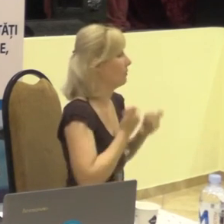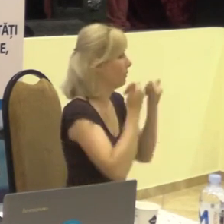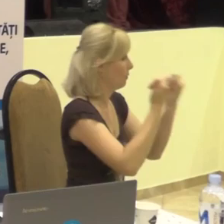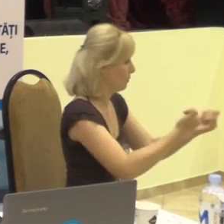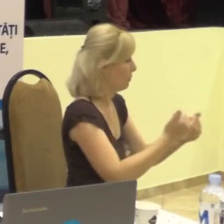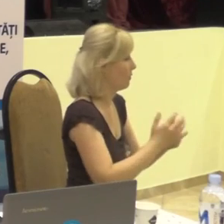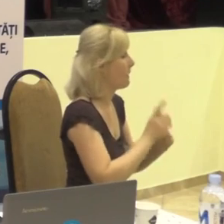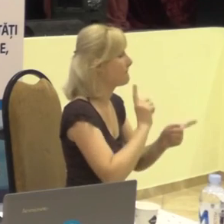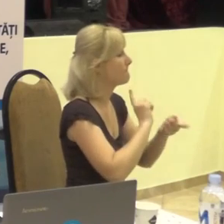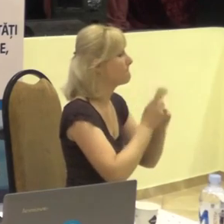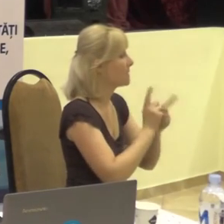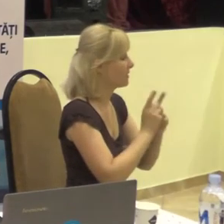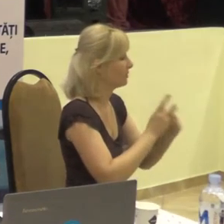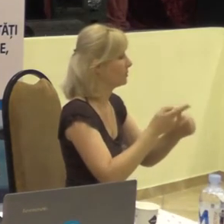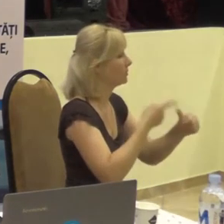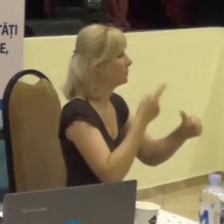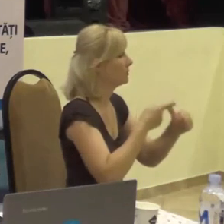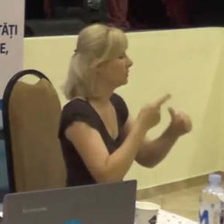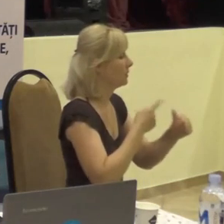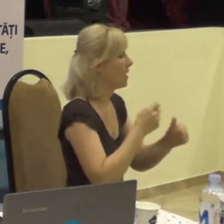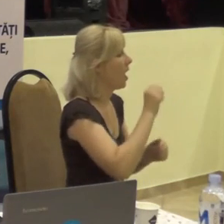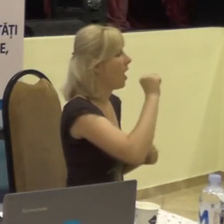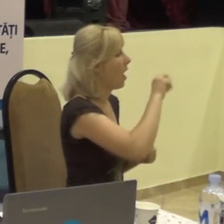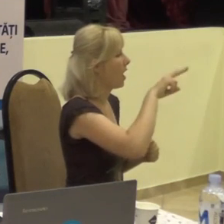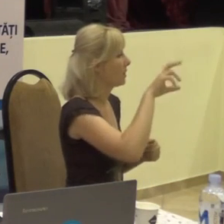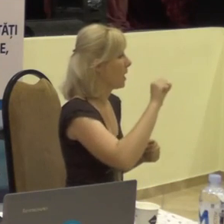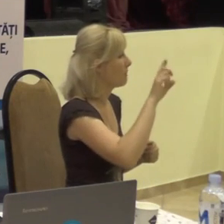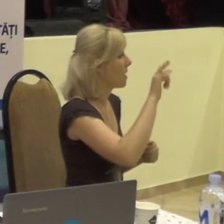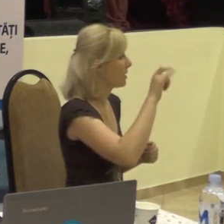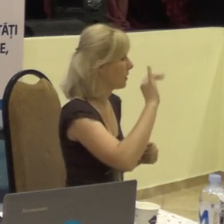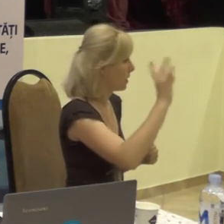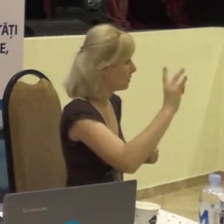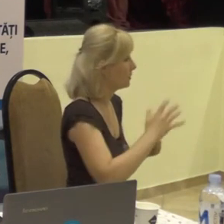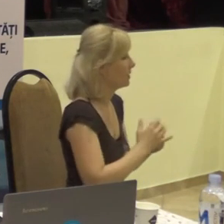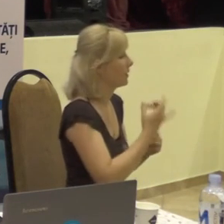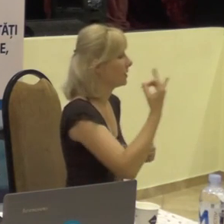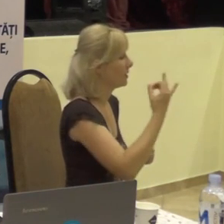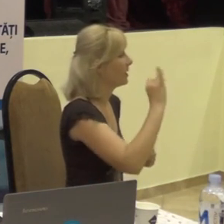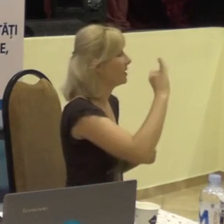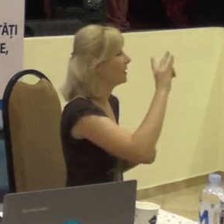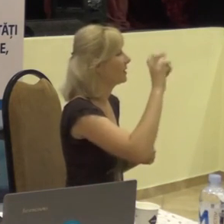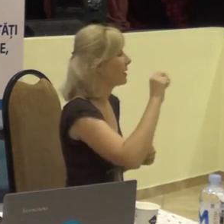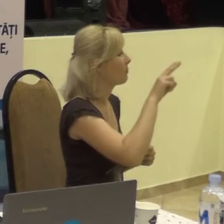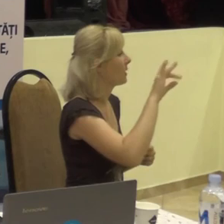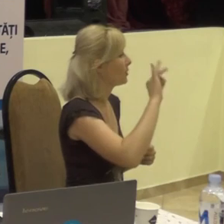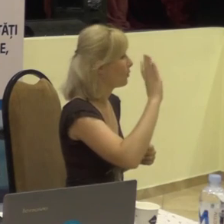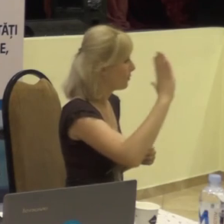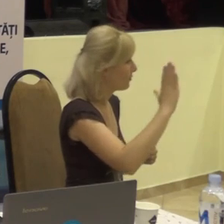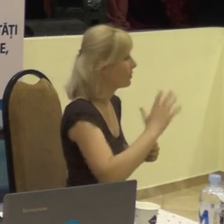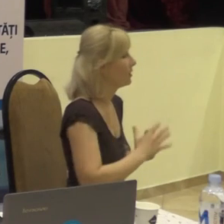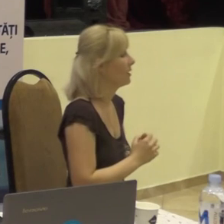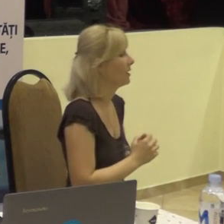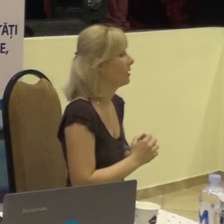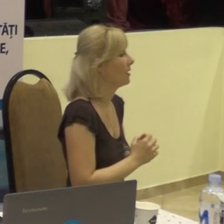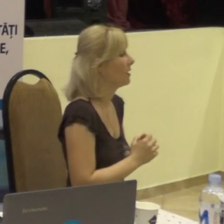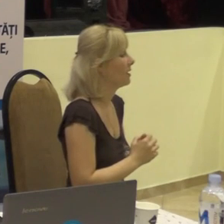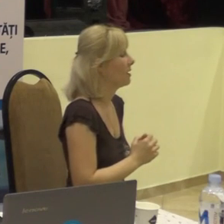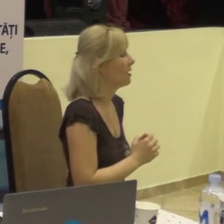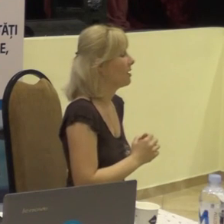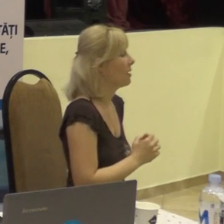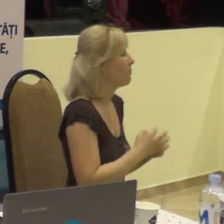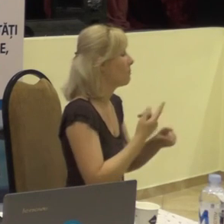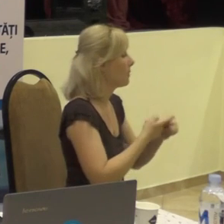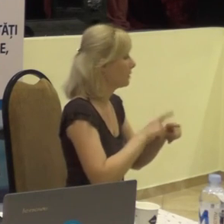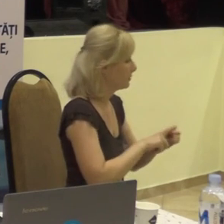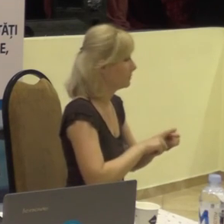către traducătorii Ala Bargan și Ina Petrov, fapt pentru care